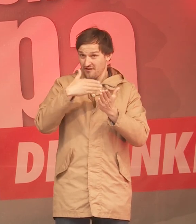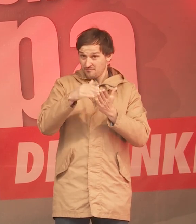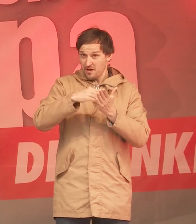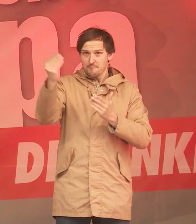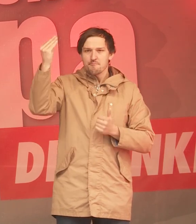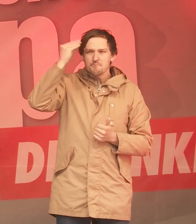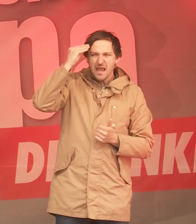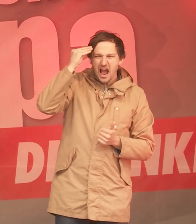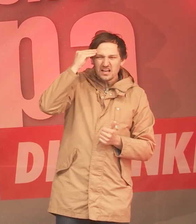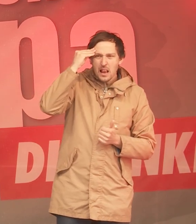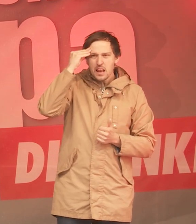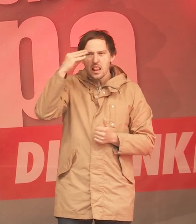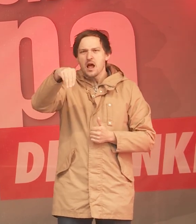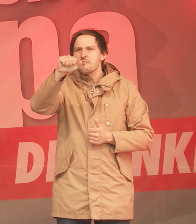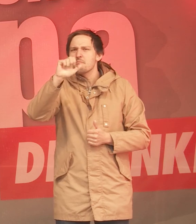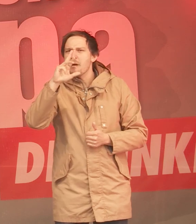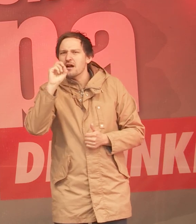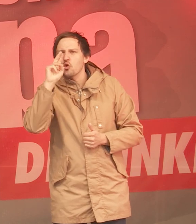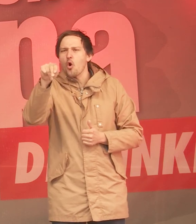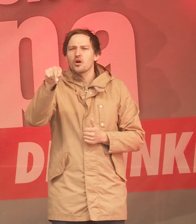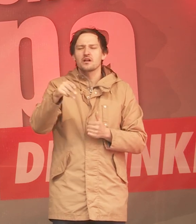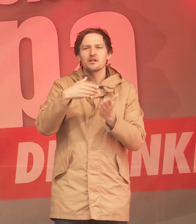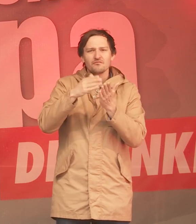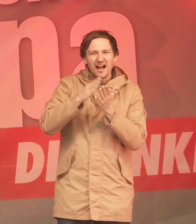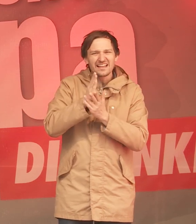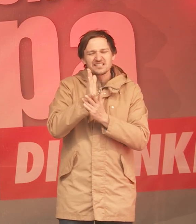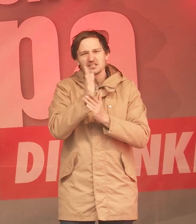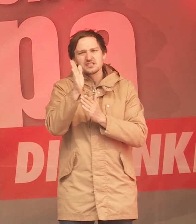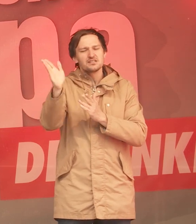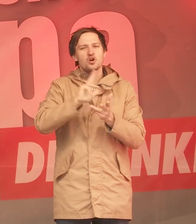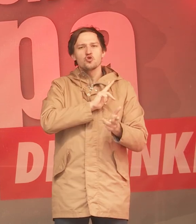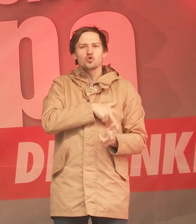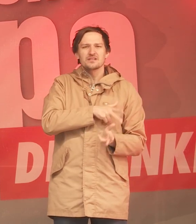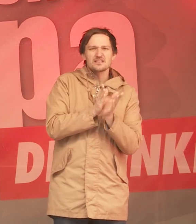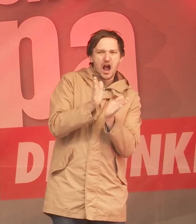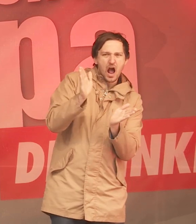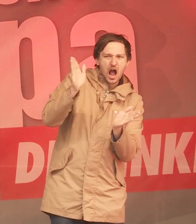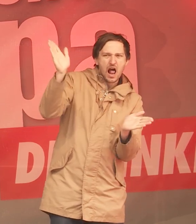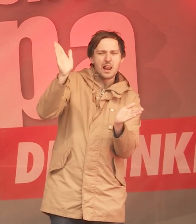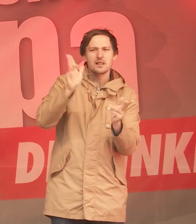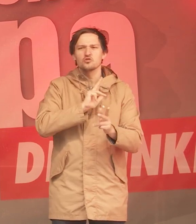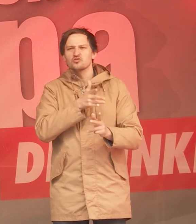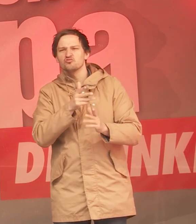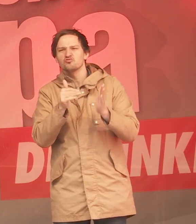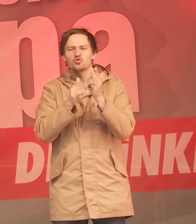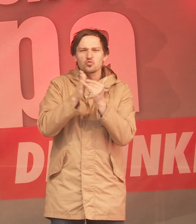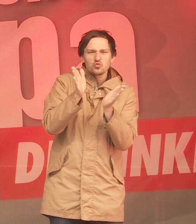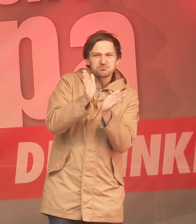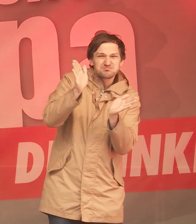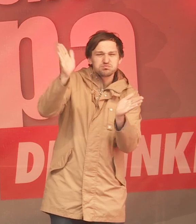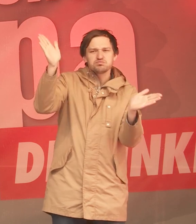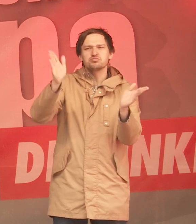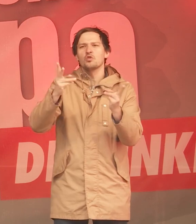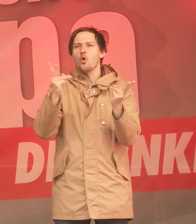Merkel und Macron, mit sozialer Polarisierung und sozialer Ungerechtigkeit? Oder geht die